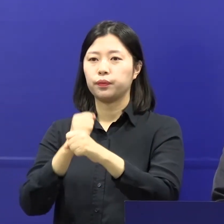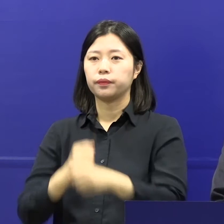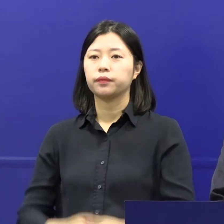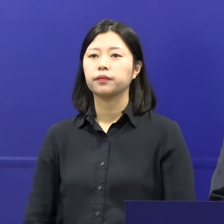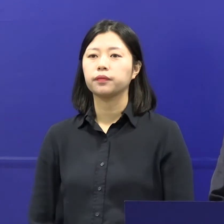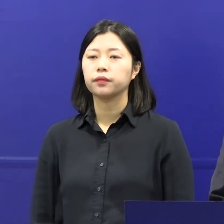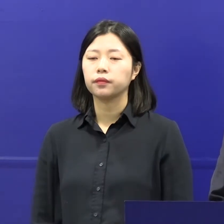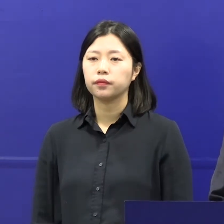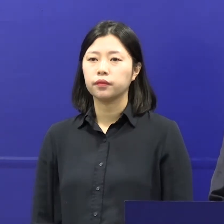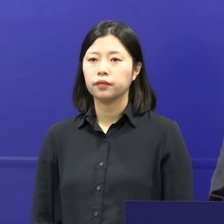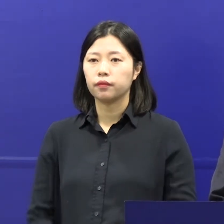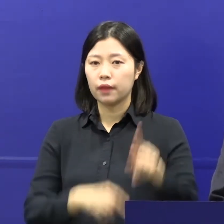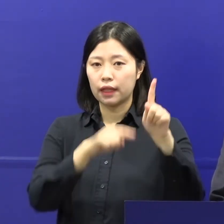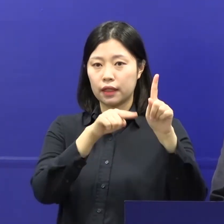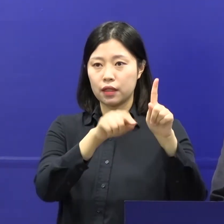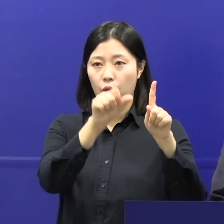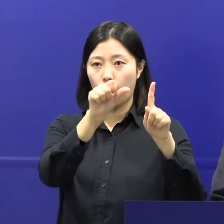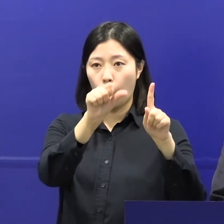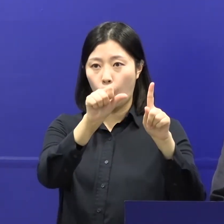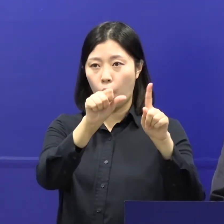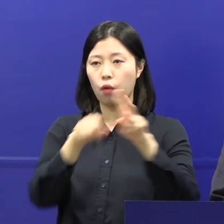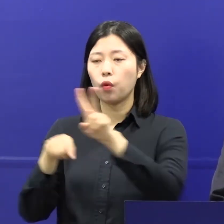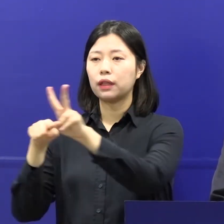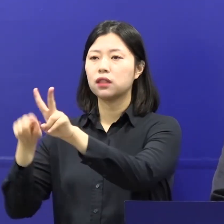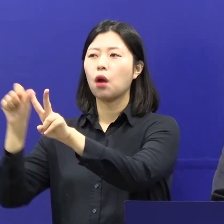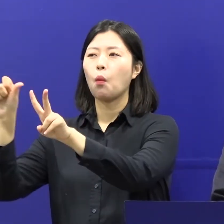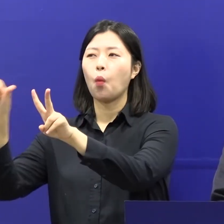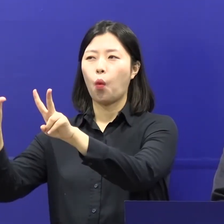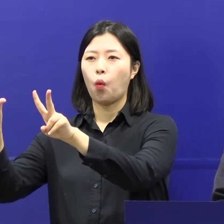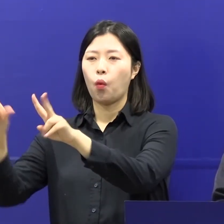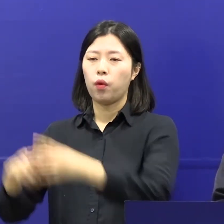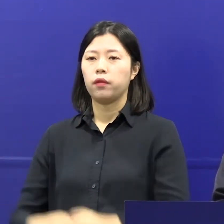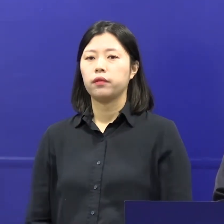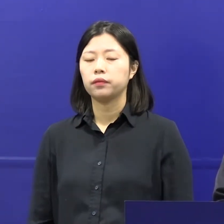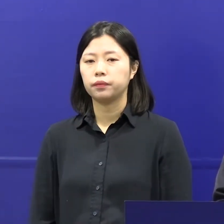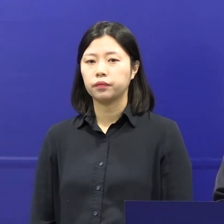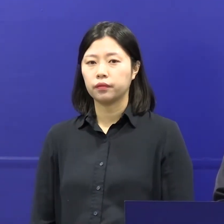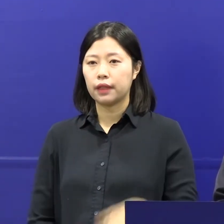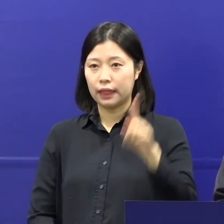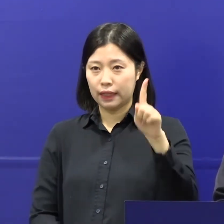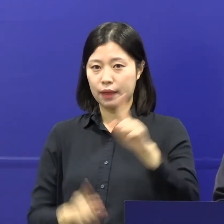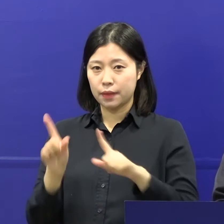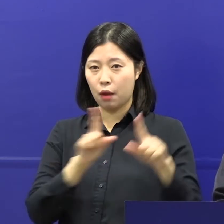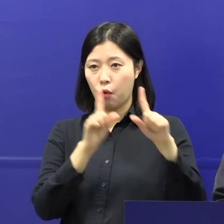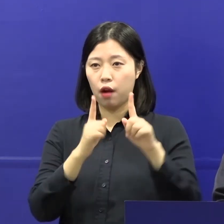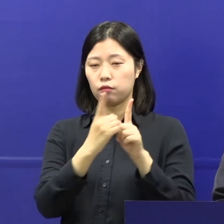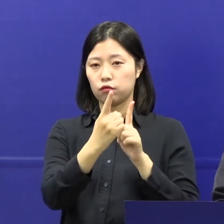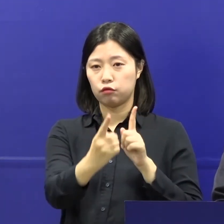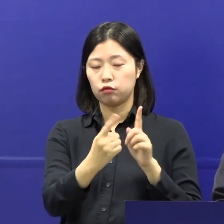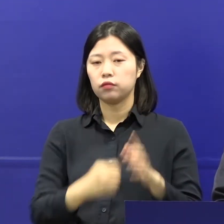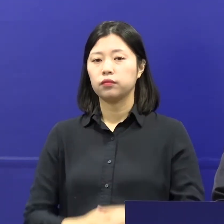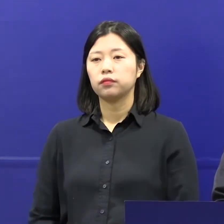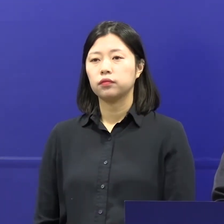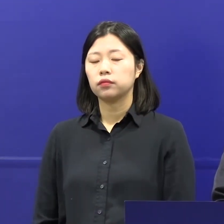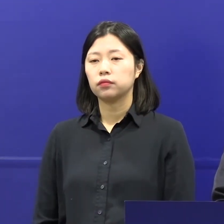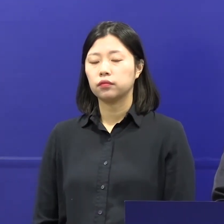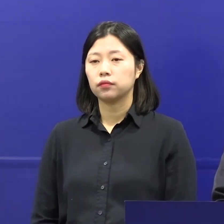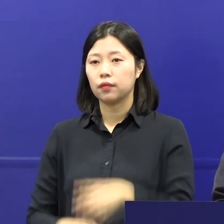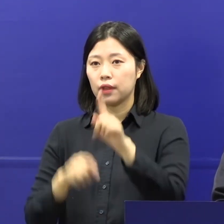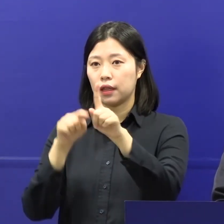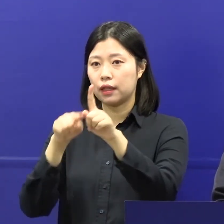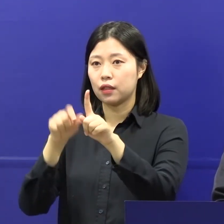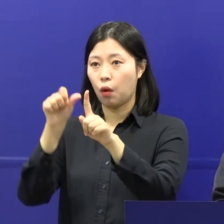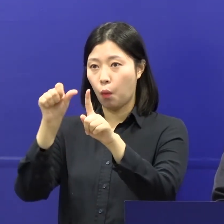1.5단계와 2.5단계를 추가해서 1단계는 생활 방역 그리고 1